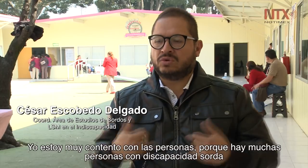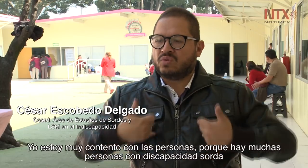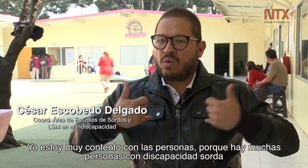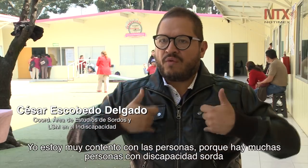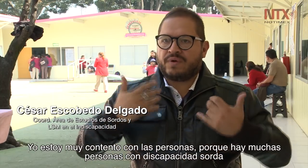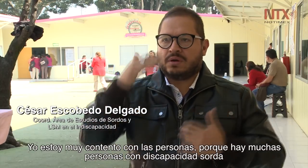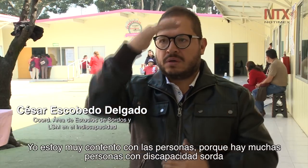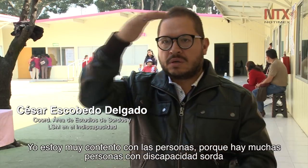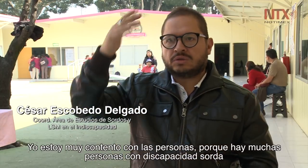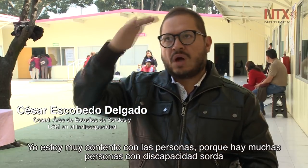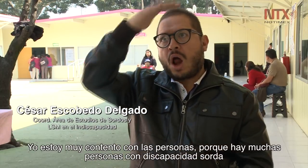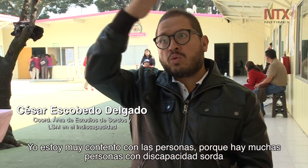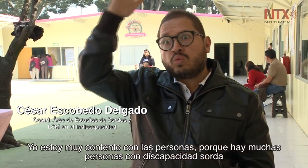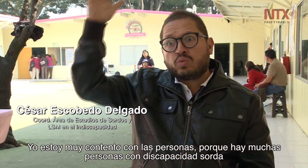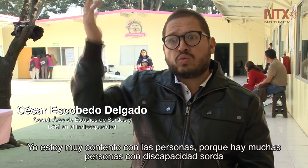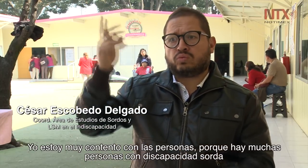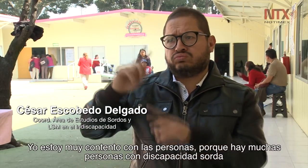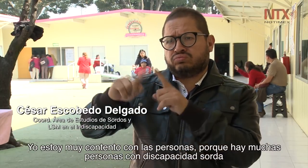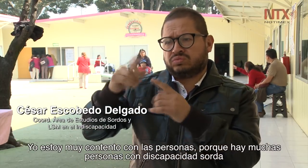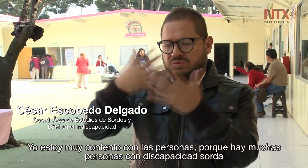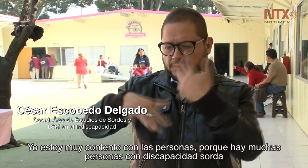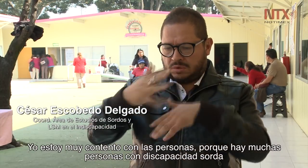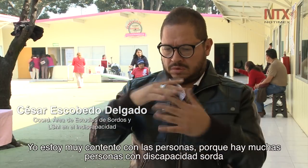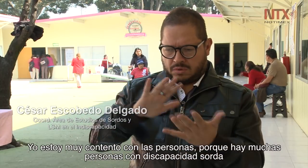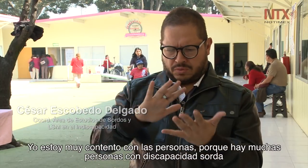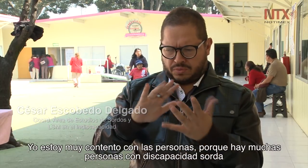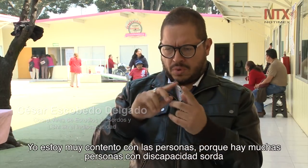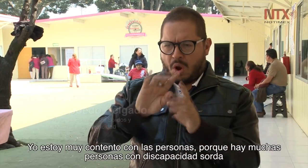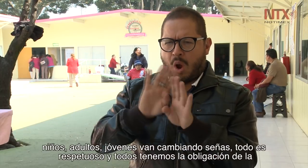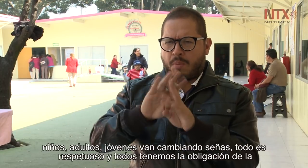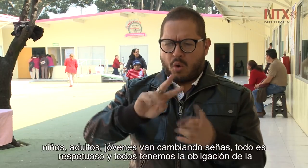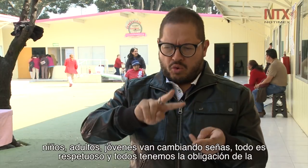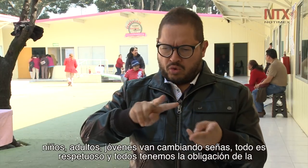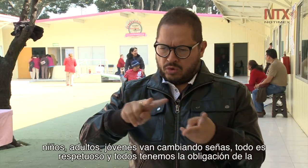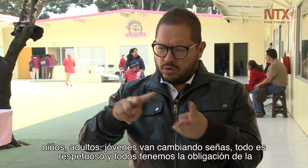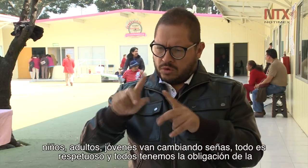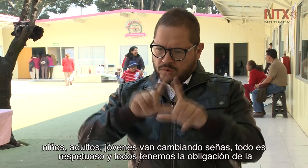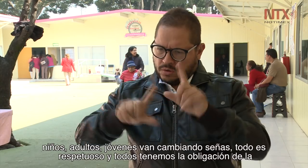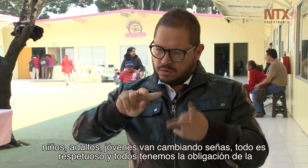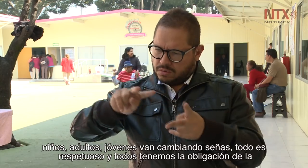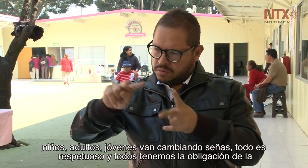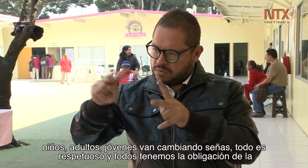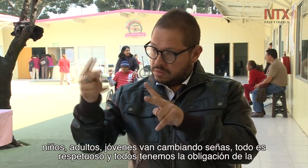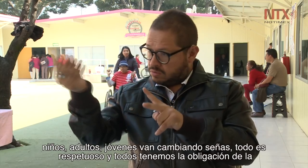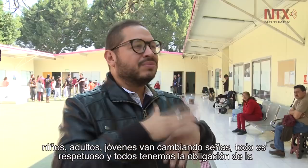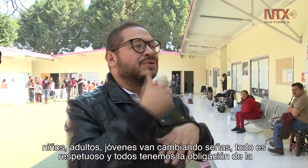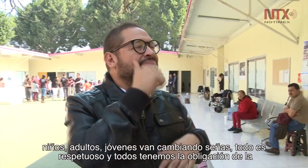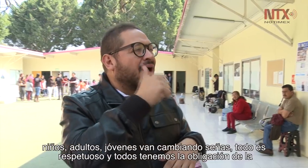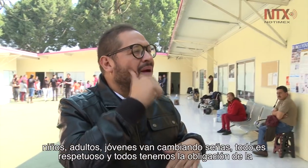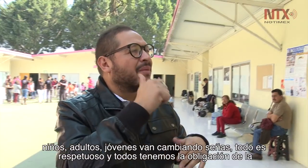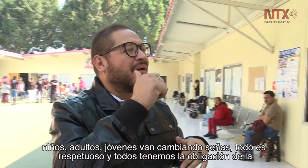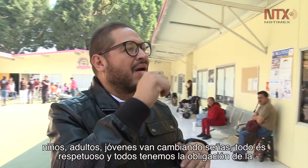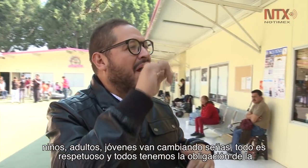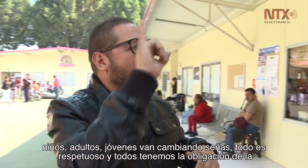muchas personas con discapacidad sorda, niños, adultos, jóvenes, van cambiando señas.